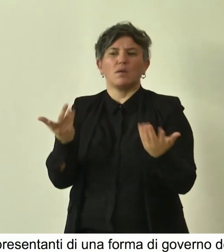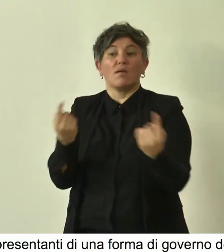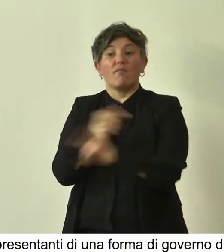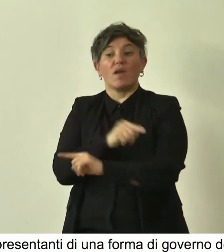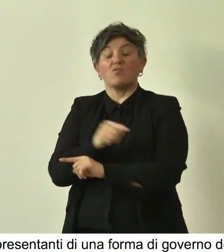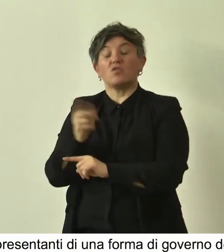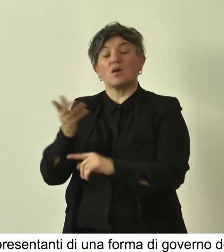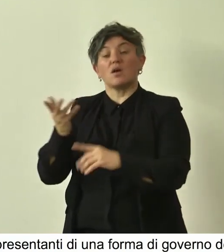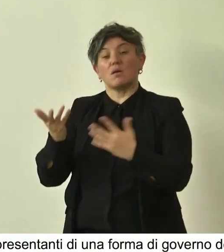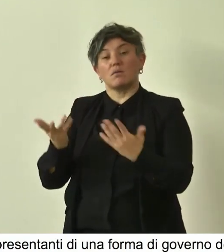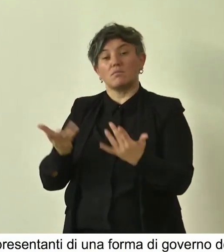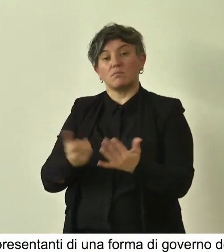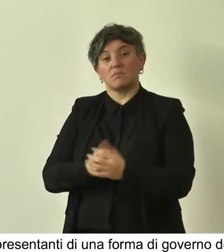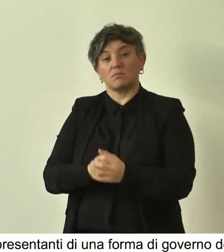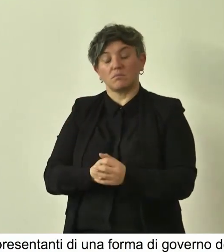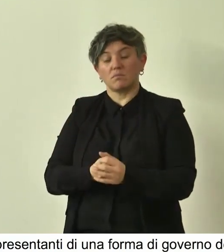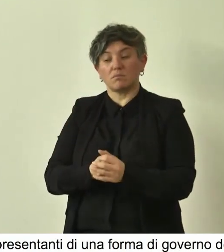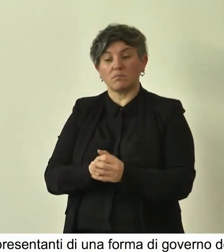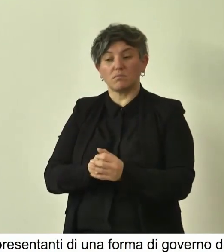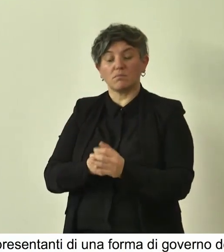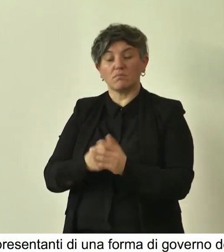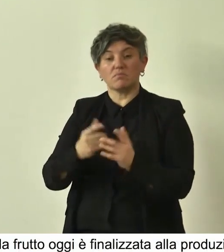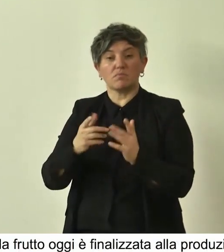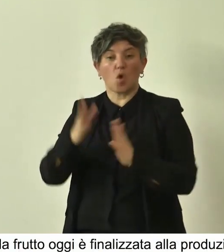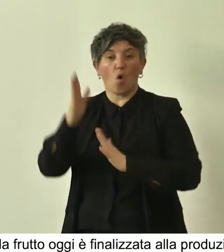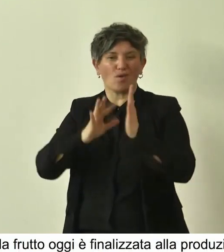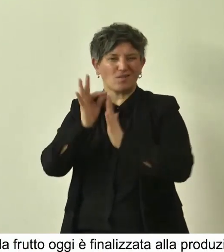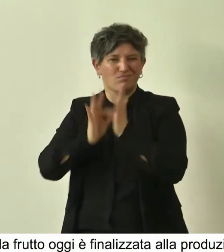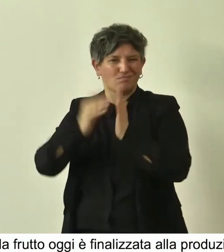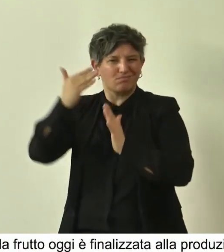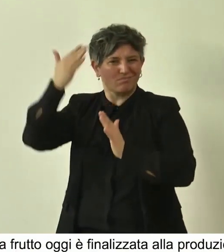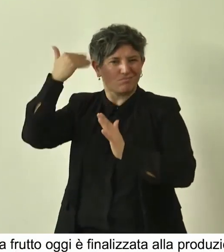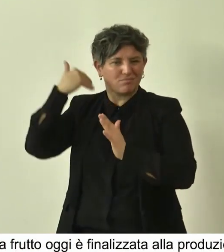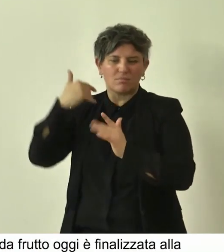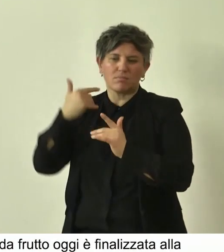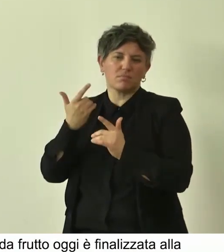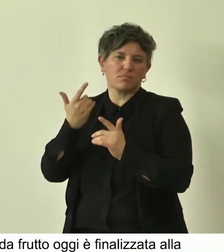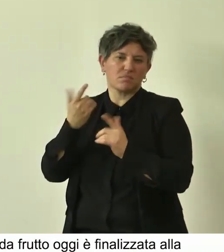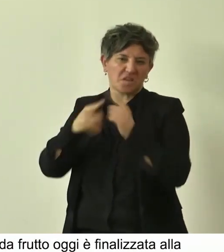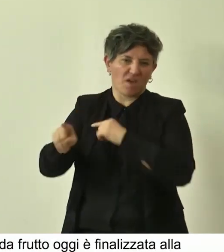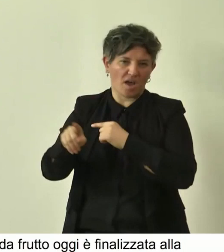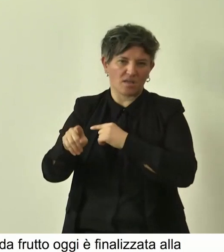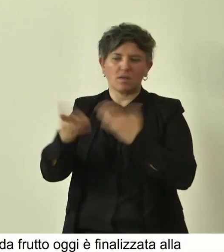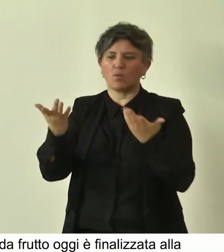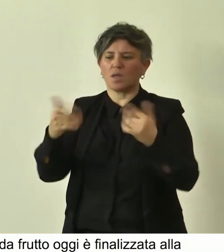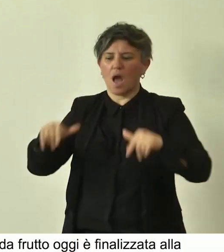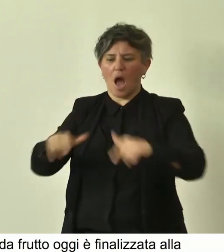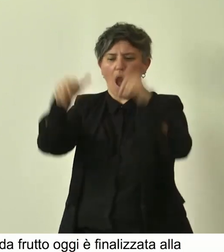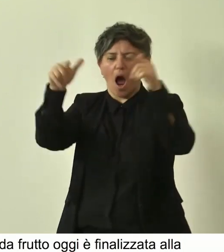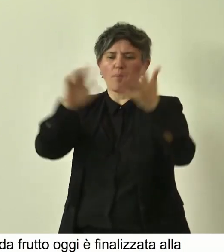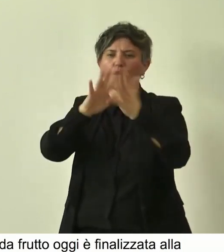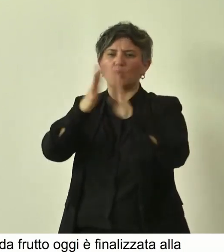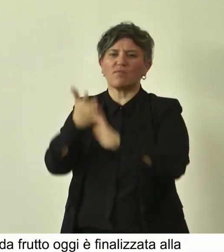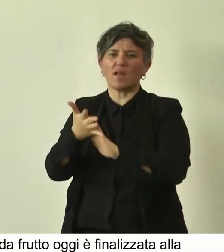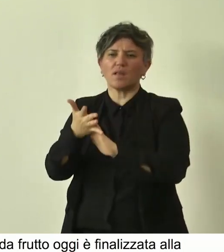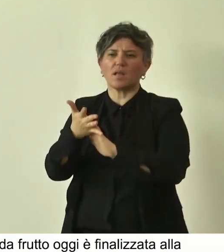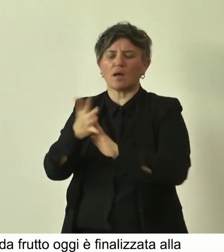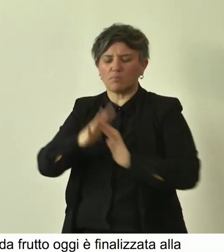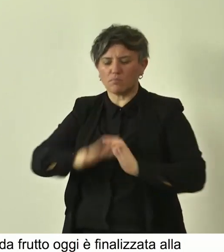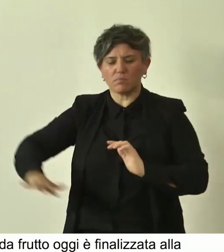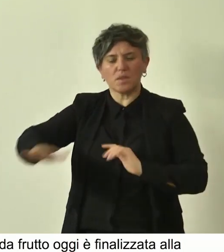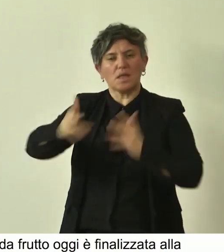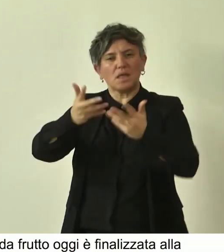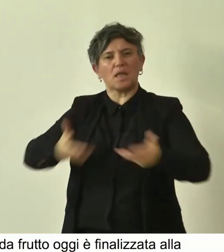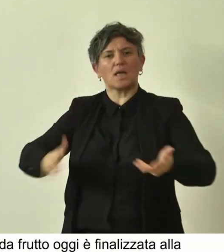molti anni fa e quindi questi alberi mi rappresentano proprio dal punto di vista territoriale una